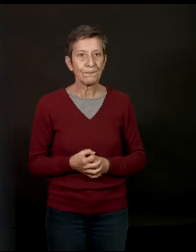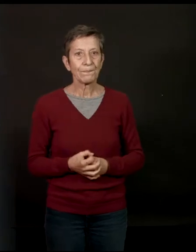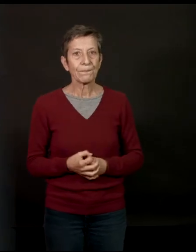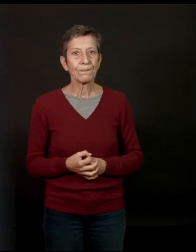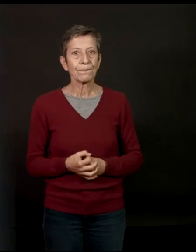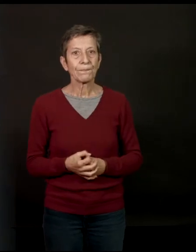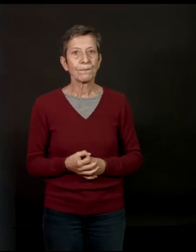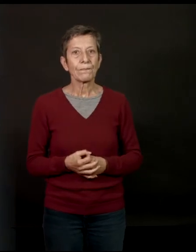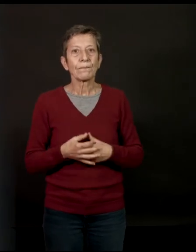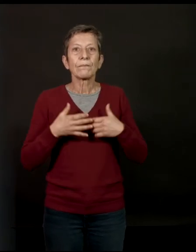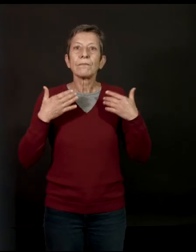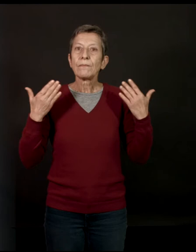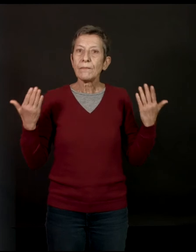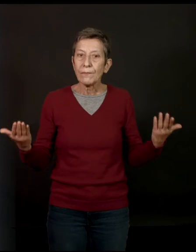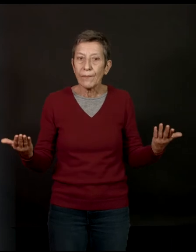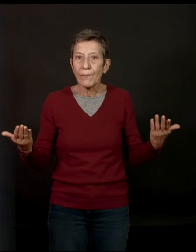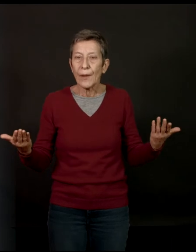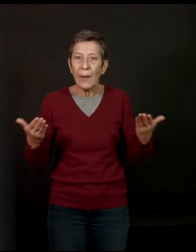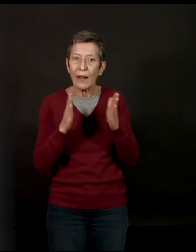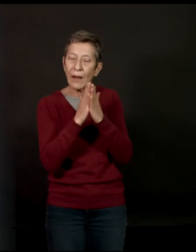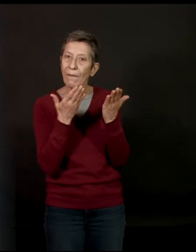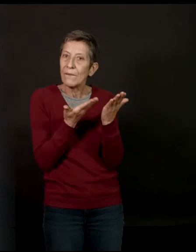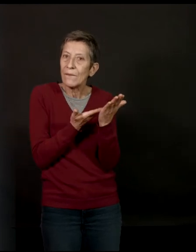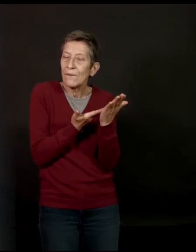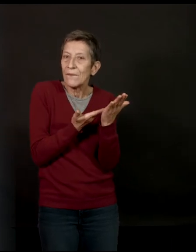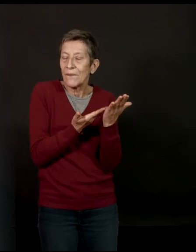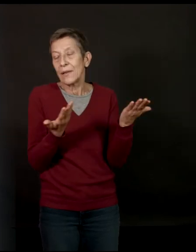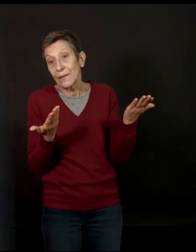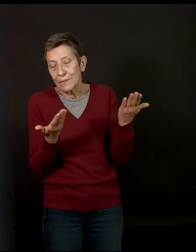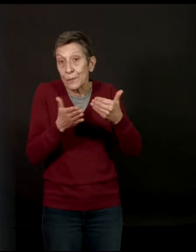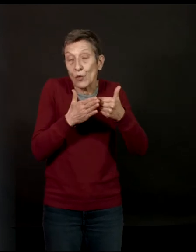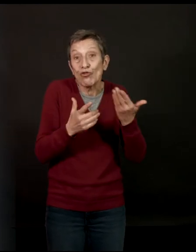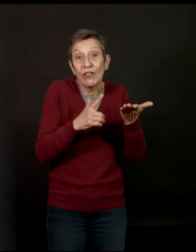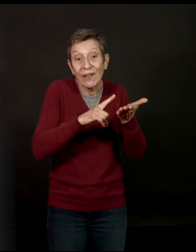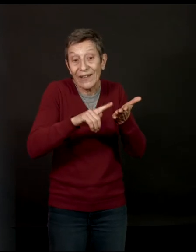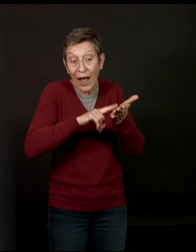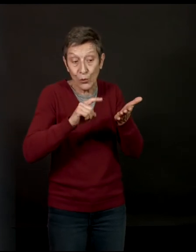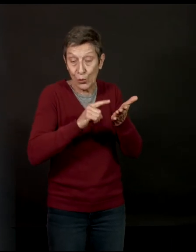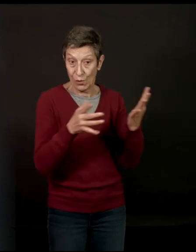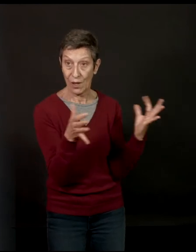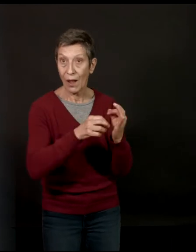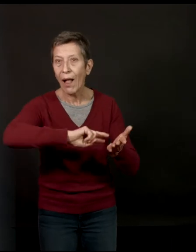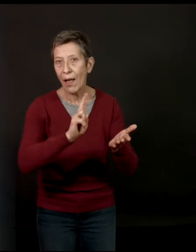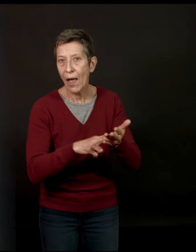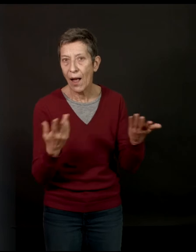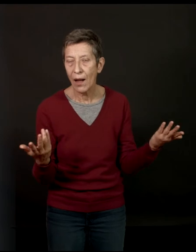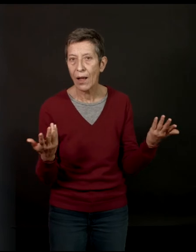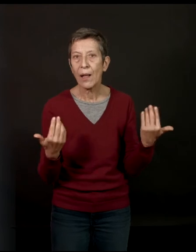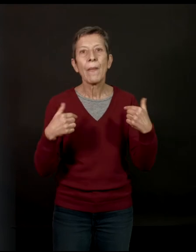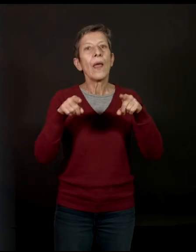livre, vous vous approchez de la littérature par le réel. C'est vraiment la démarche. Il y a aussi des romans qui sont